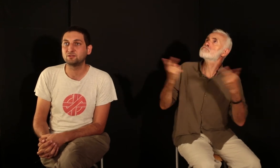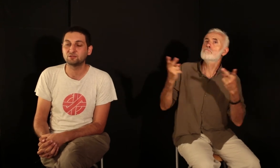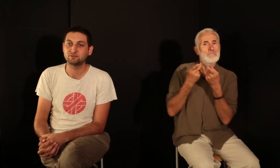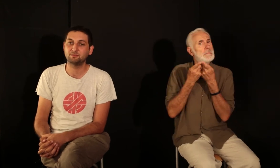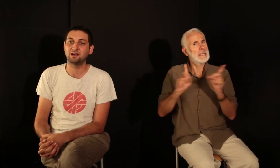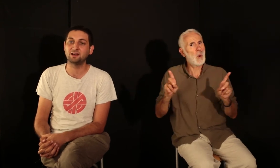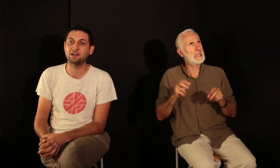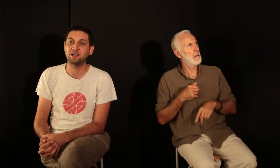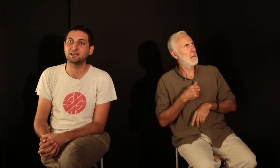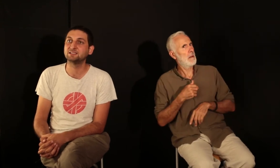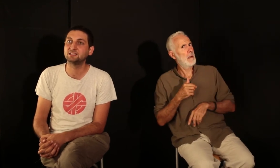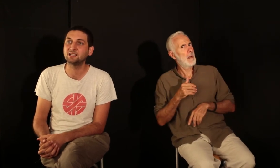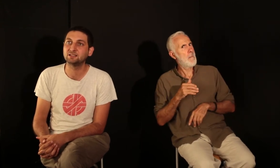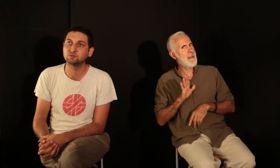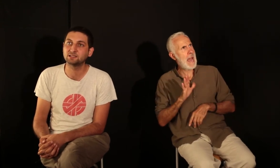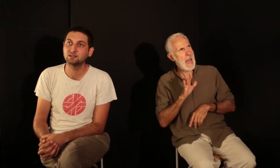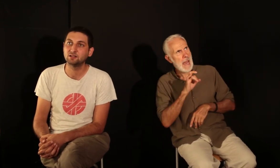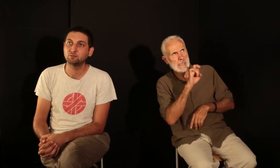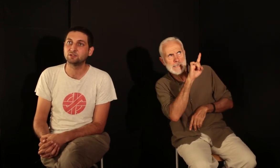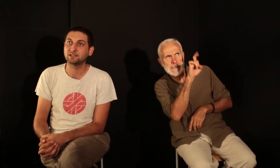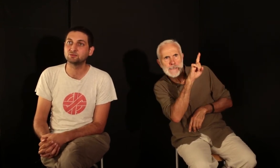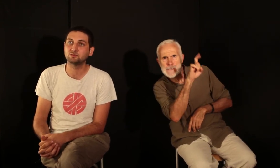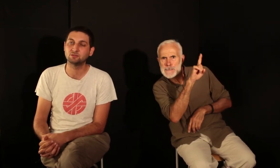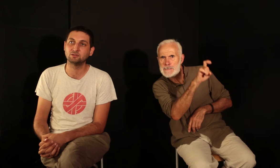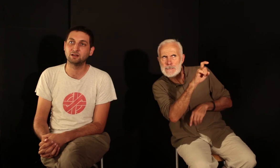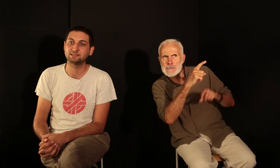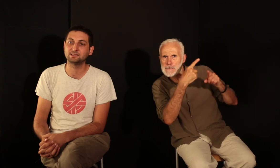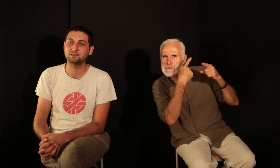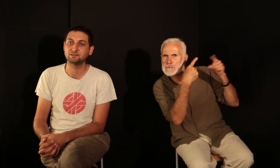à critiquer, à dénoncer, pour des raisons assez fortes.